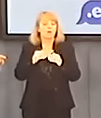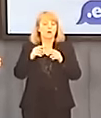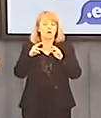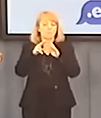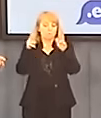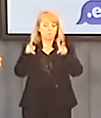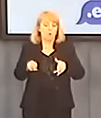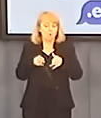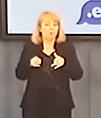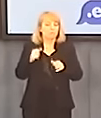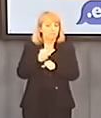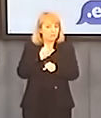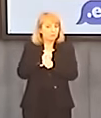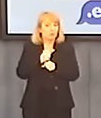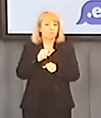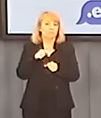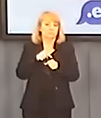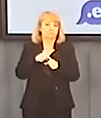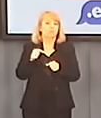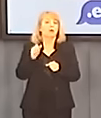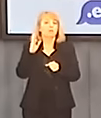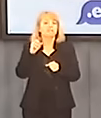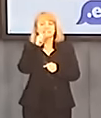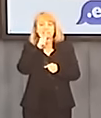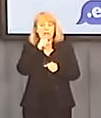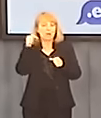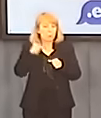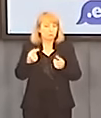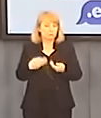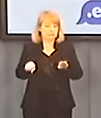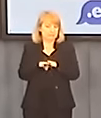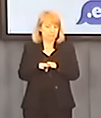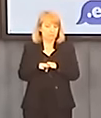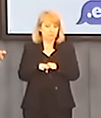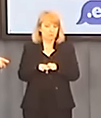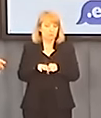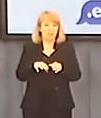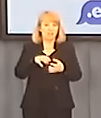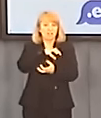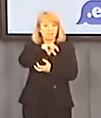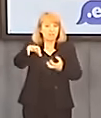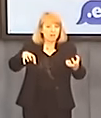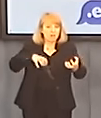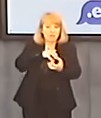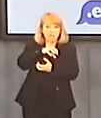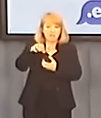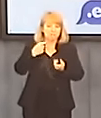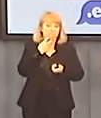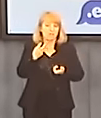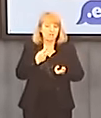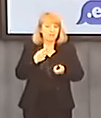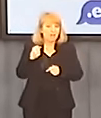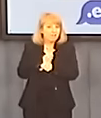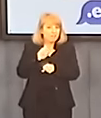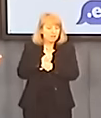być może to się do czegoś jeszcze przyda. Ale energetyka węglowa na całym świecie odchodzi w niebyt. A